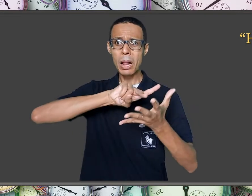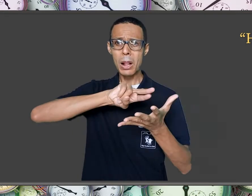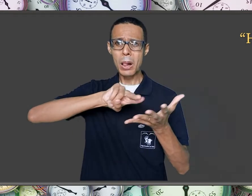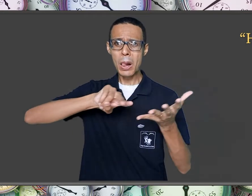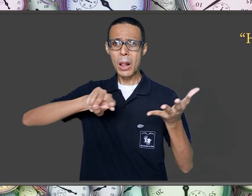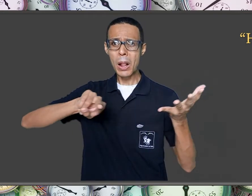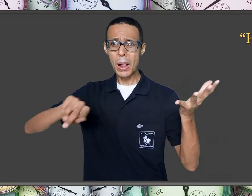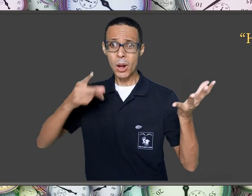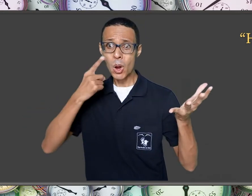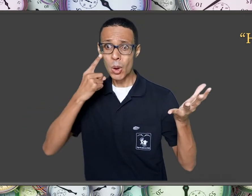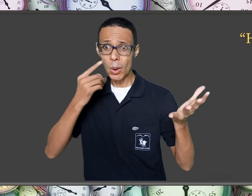Veja alguns deles.